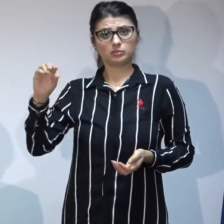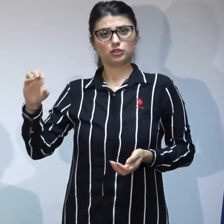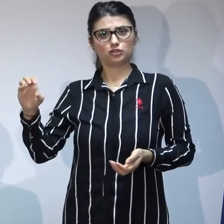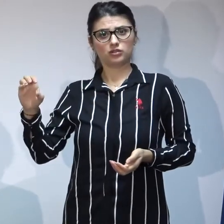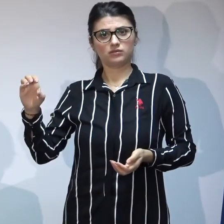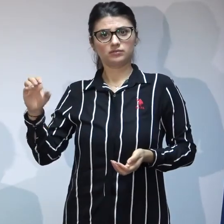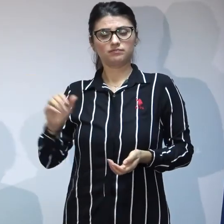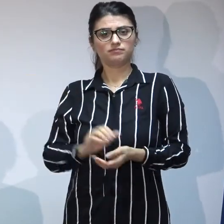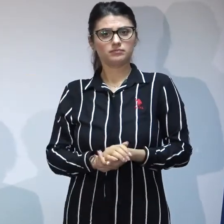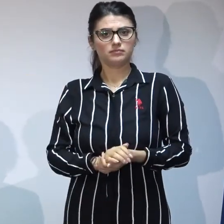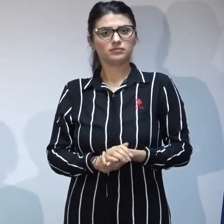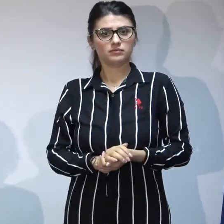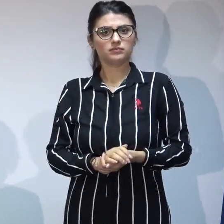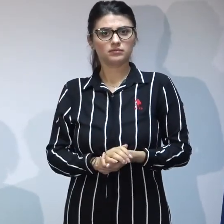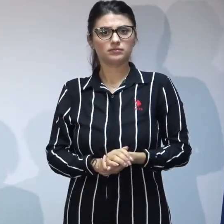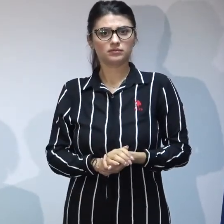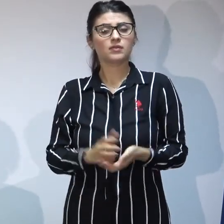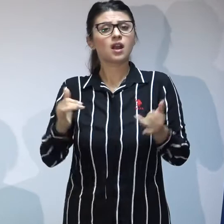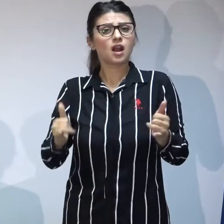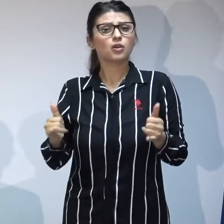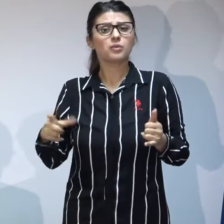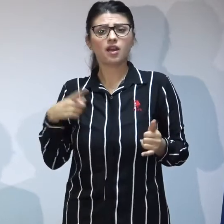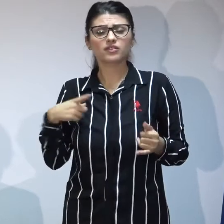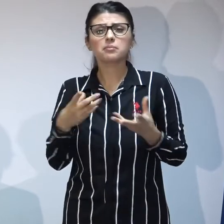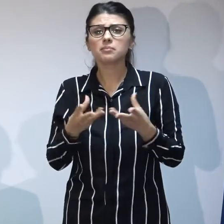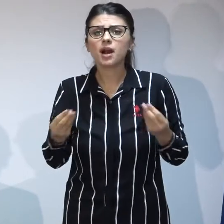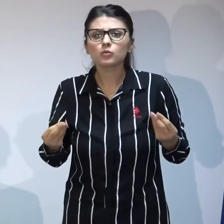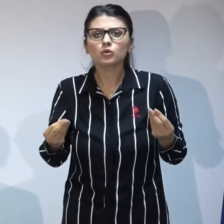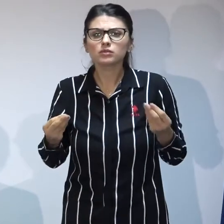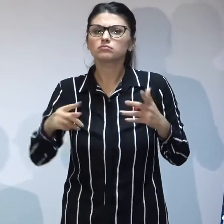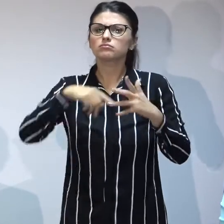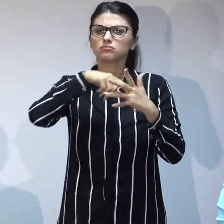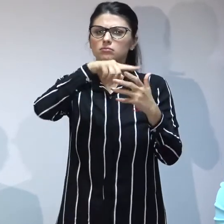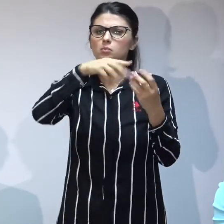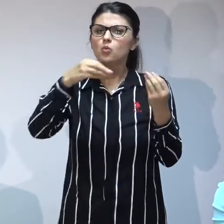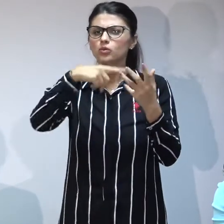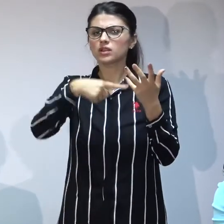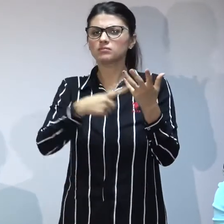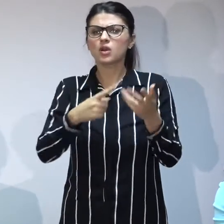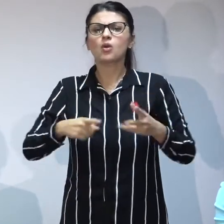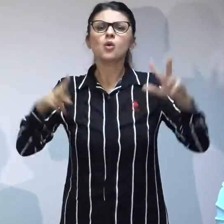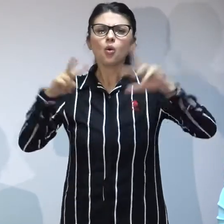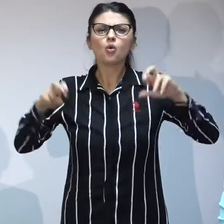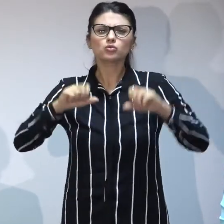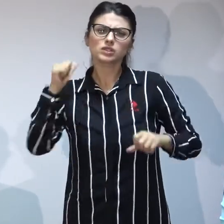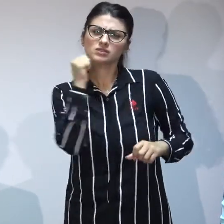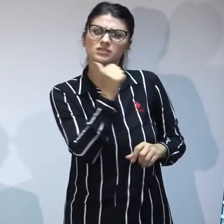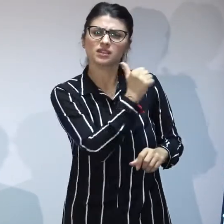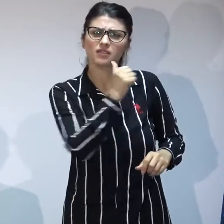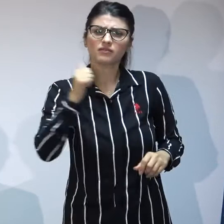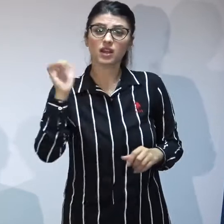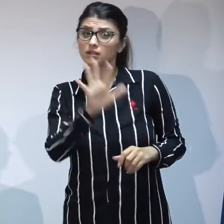este cum să vă spun avem în derulare un amplu control o acțiune de control